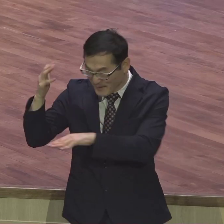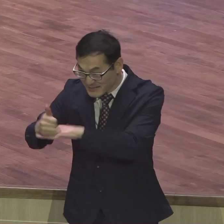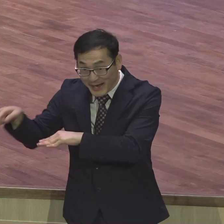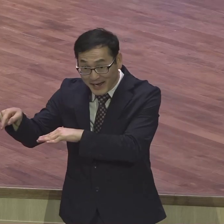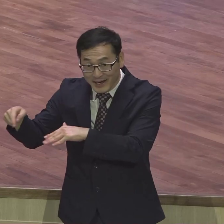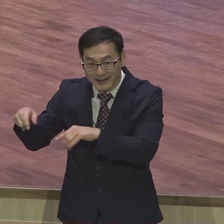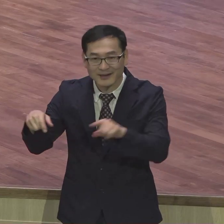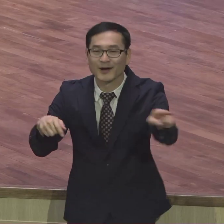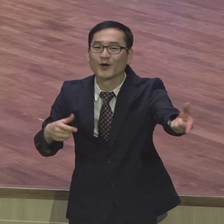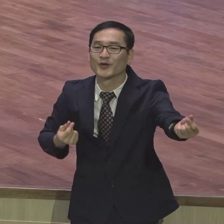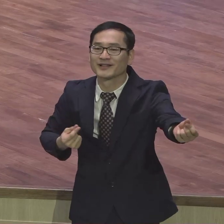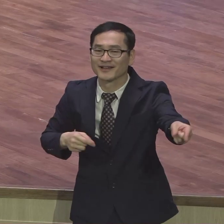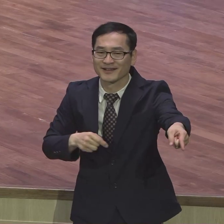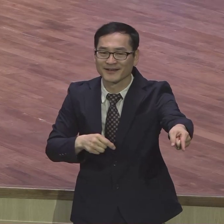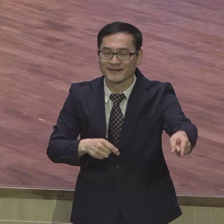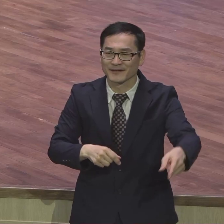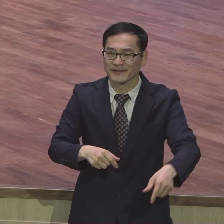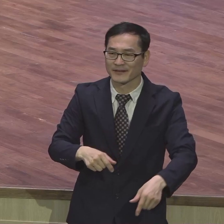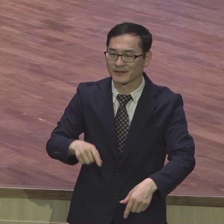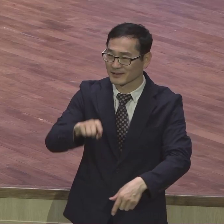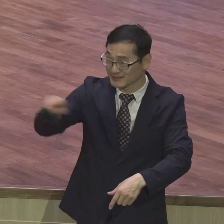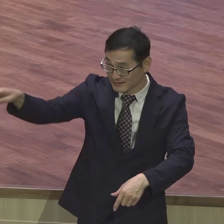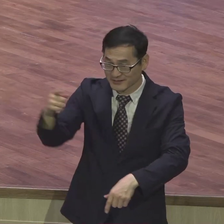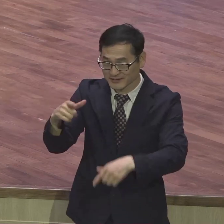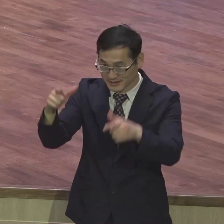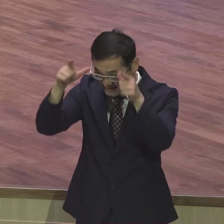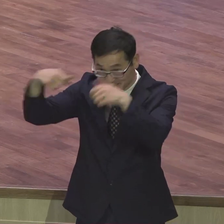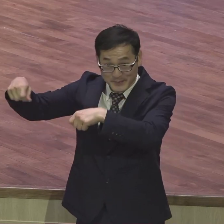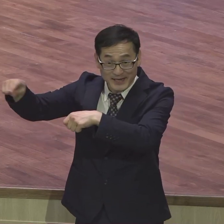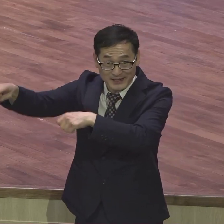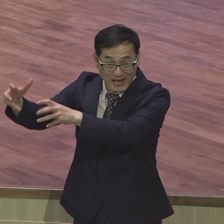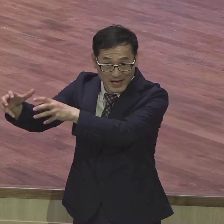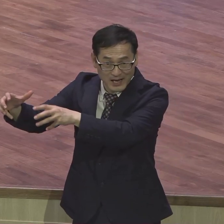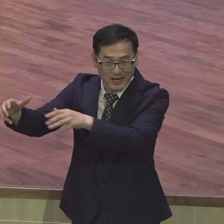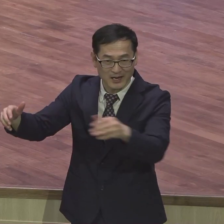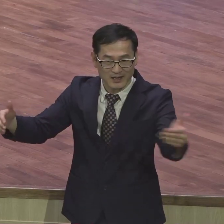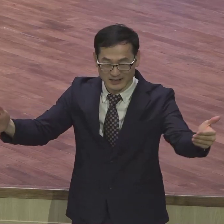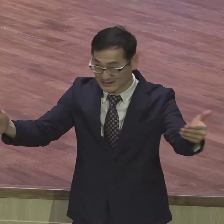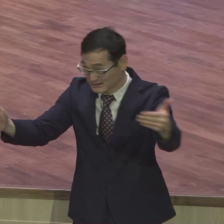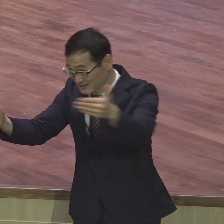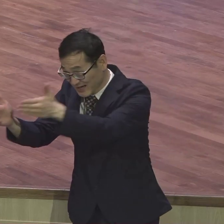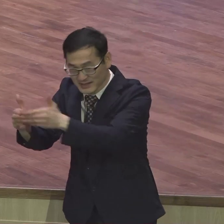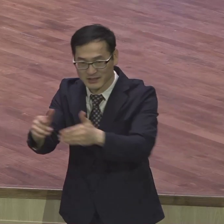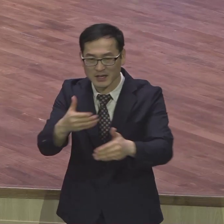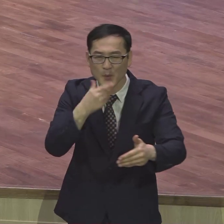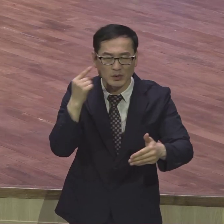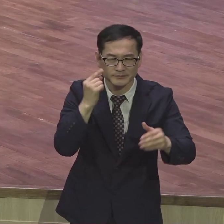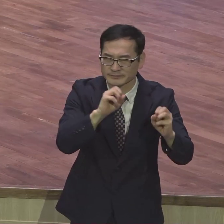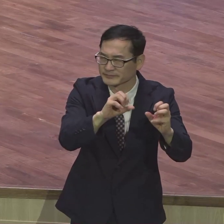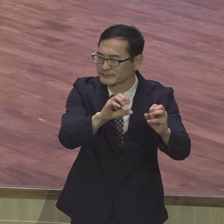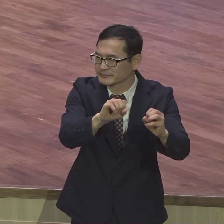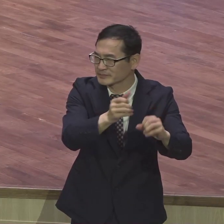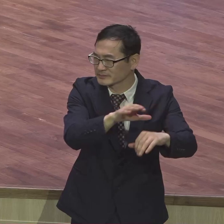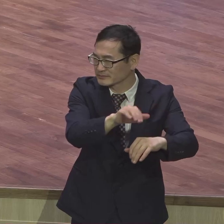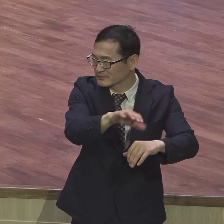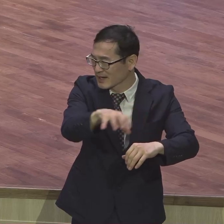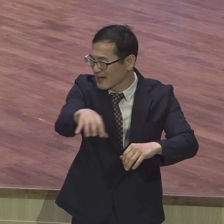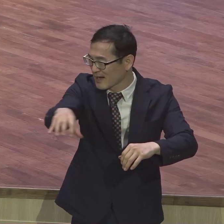참으로 참으로 한마디로 237 나라 복음을 향한 믿음에 무한 도전한 것입니다 결국 서바냐가 못 갔지만